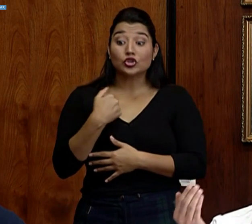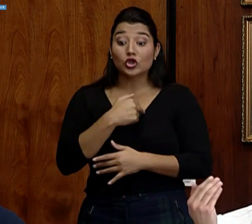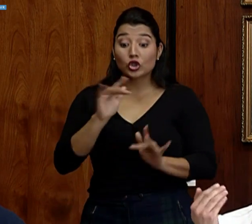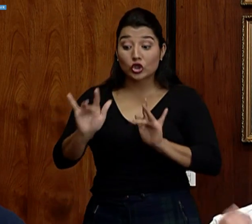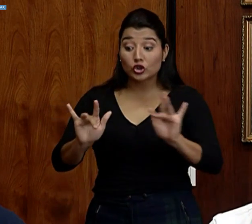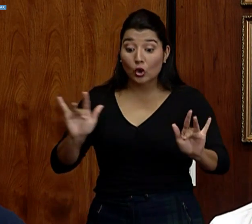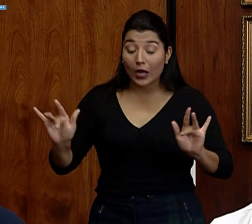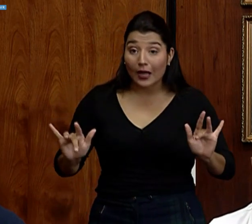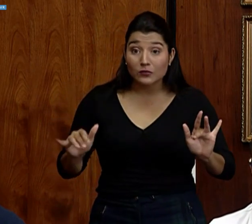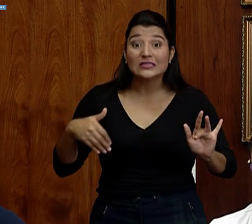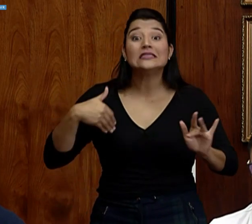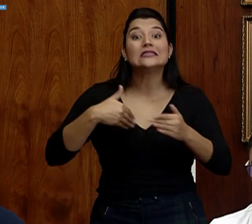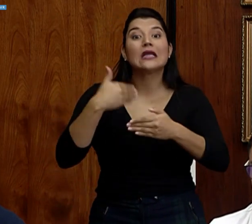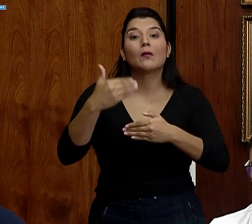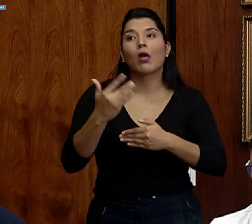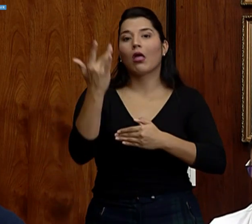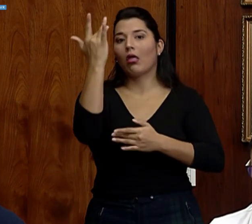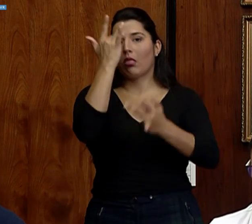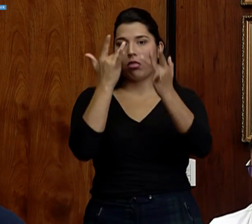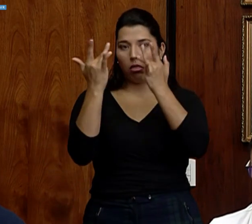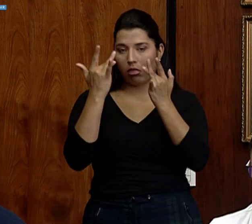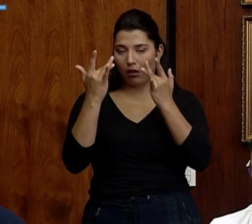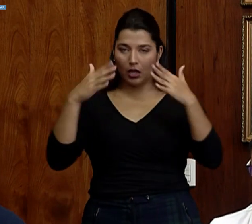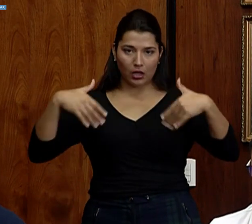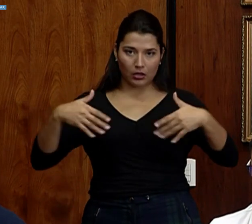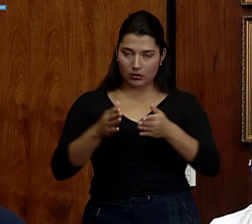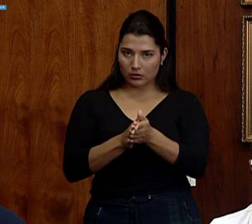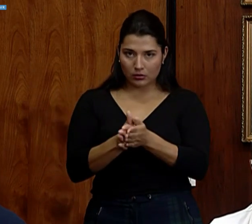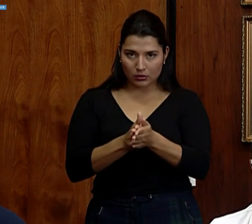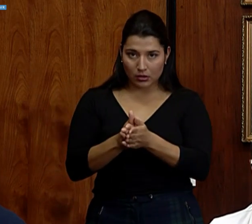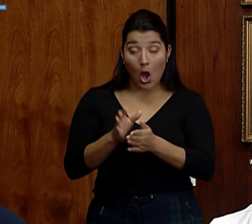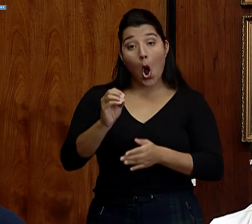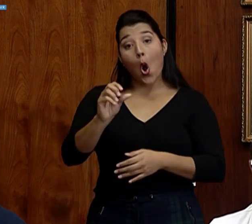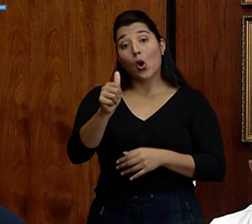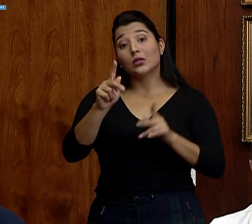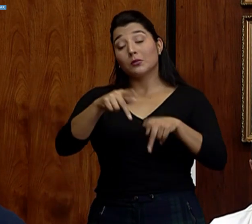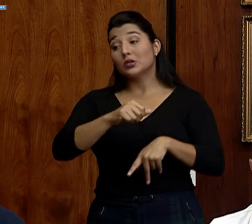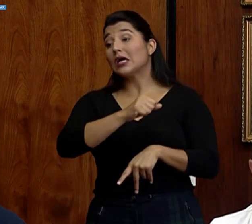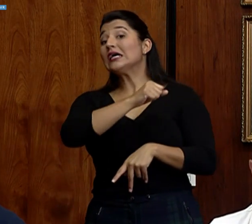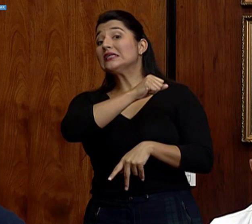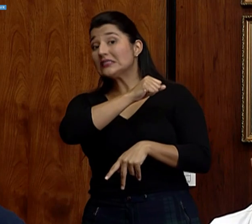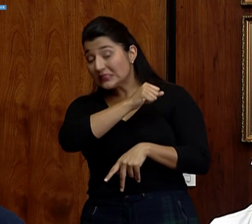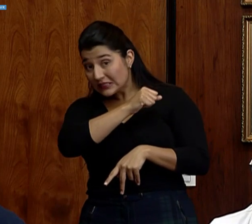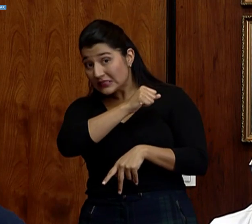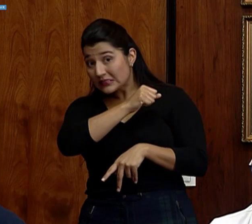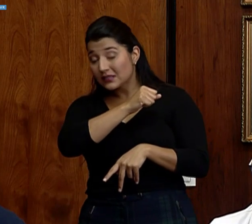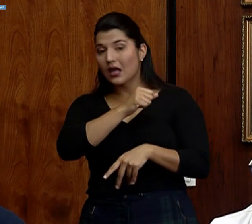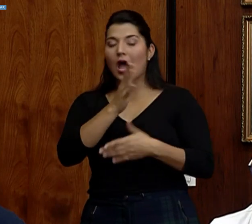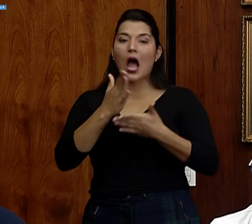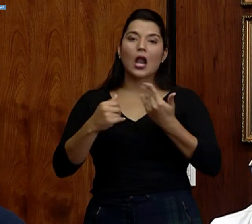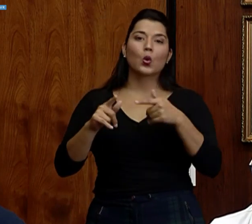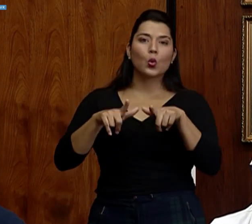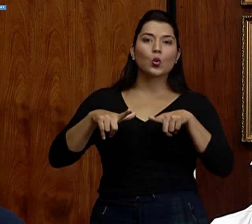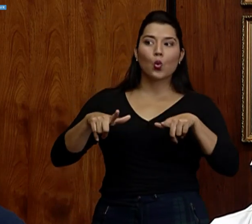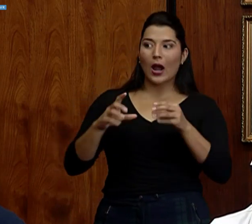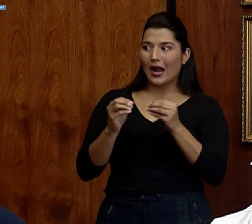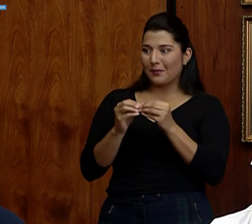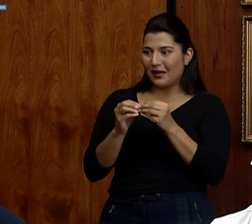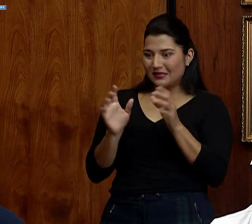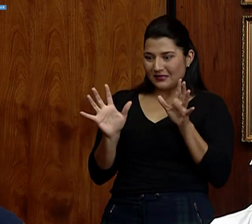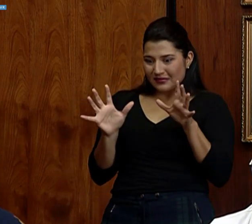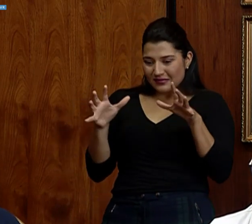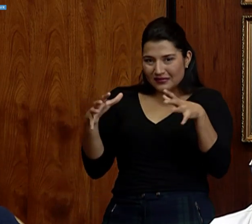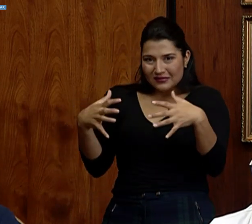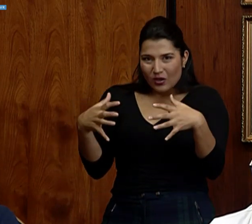y que después se toca la cara sin lavarse las manos o que alguien estornude o tosa en un recinto específicamente más cerrado o que esté muy